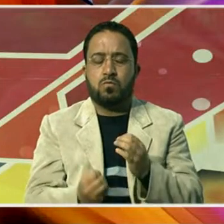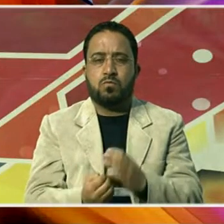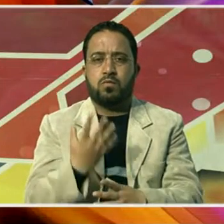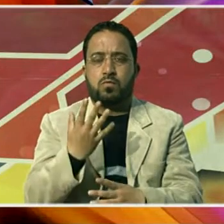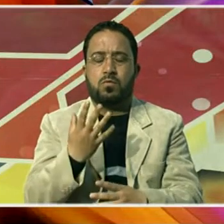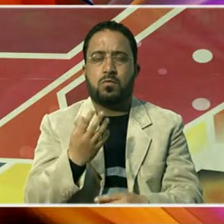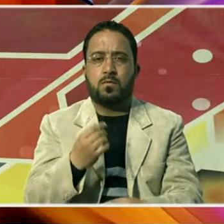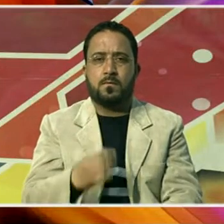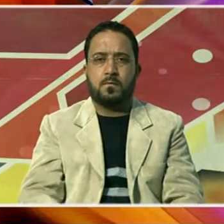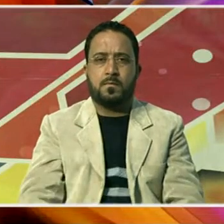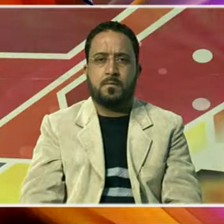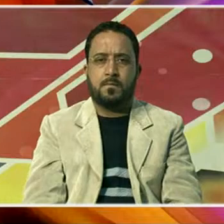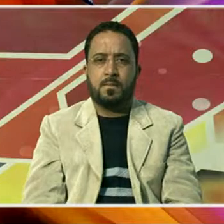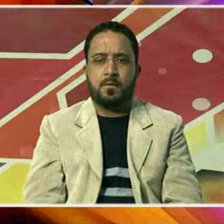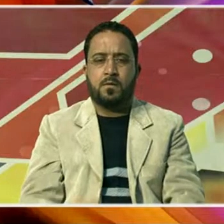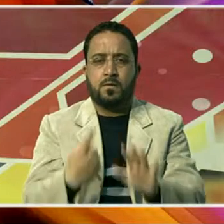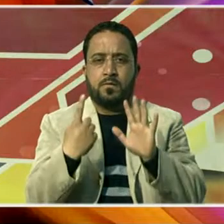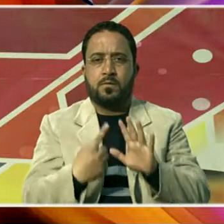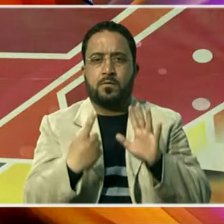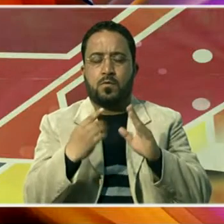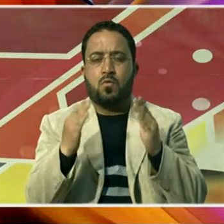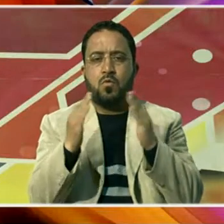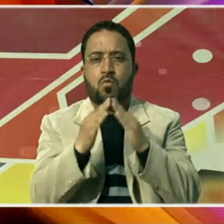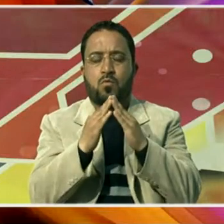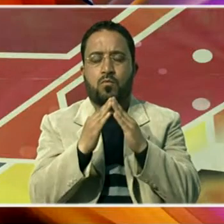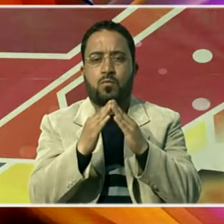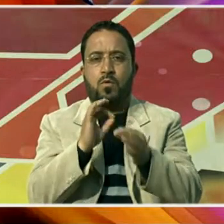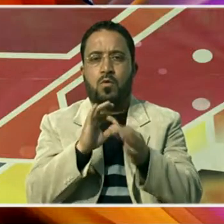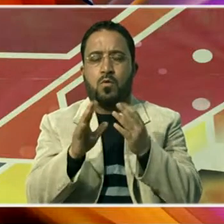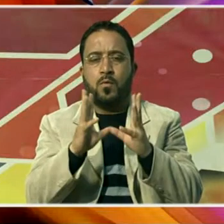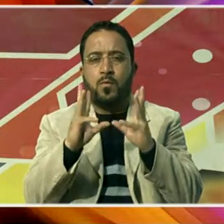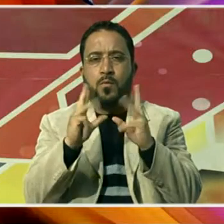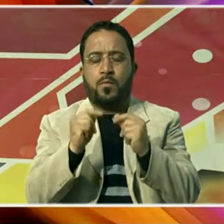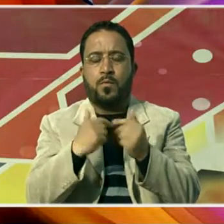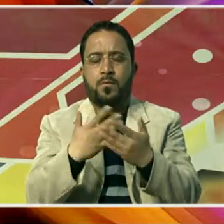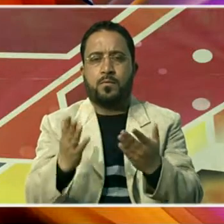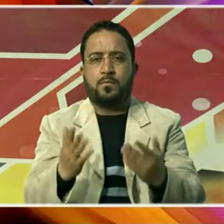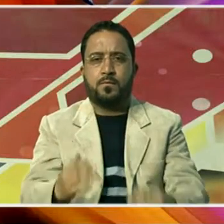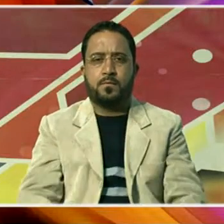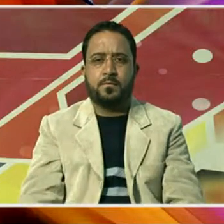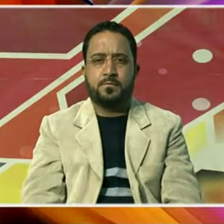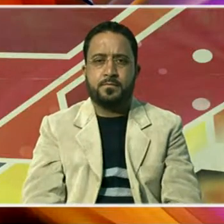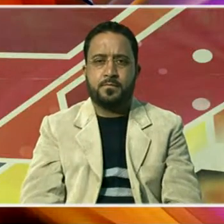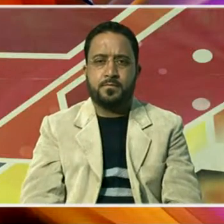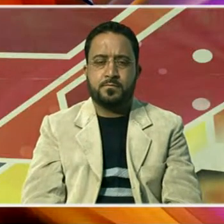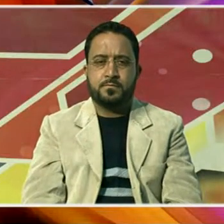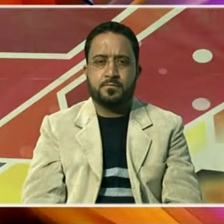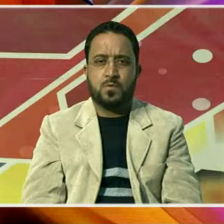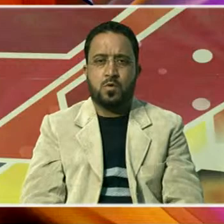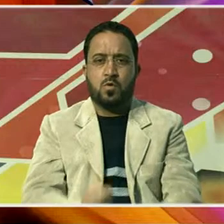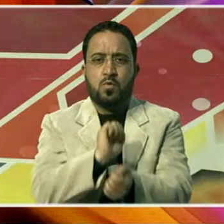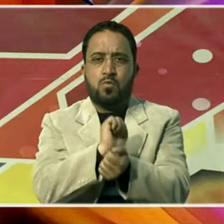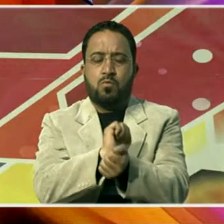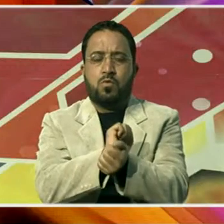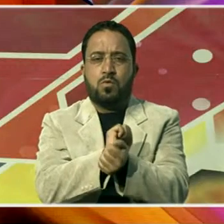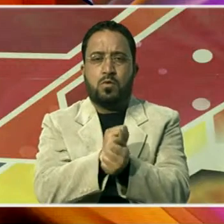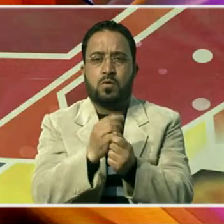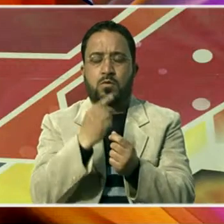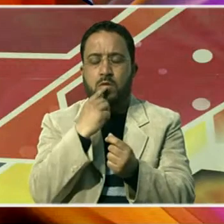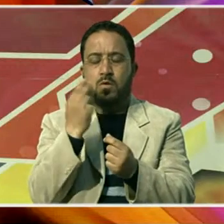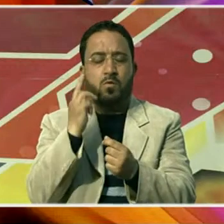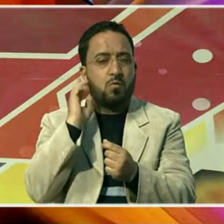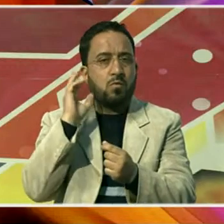میں چھ رہائشی مکان بھی خاکستر ہوئے ہیں پولیس ذرائع کے مطابق